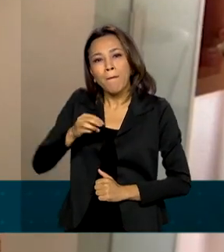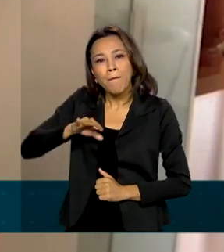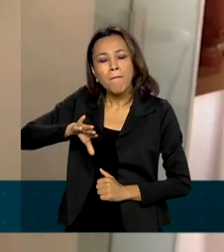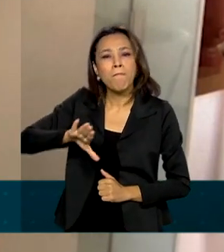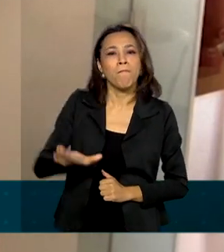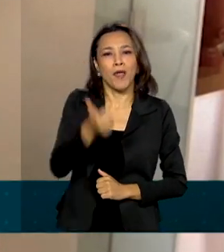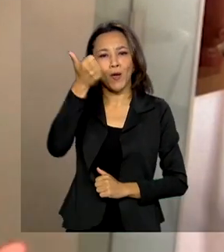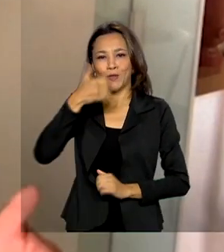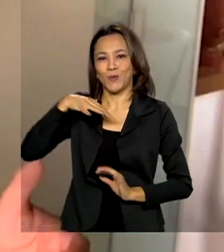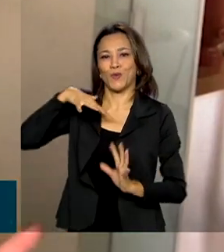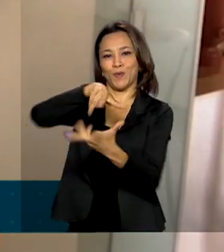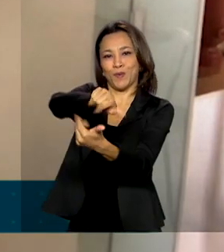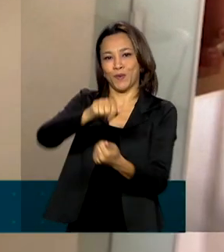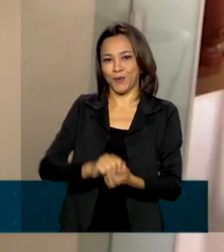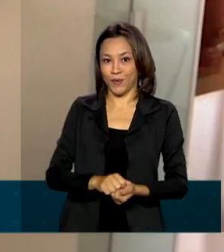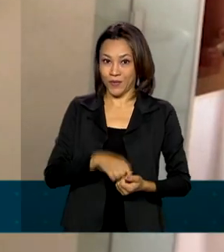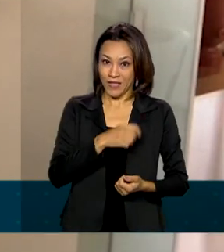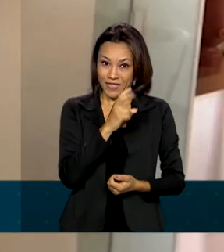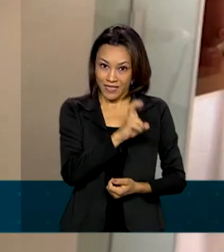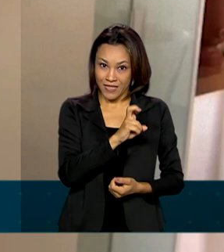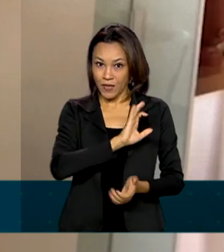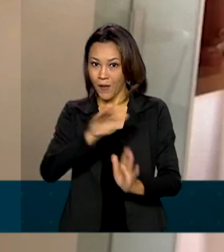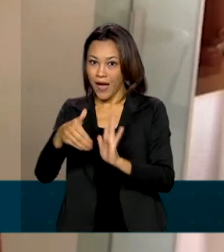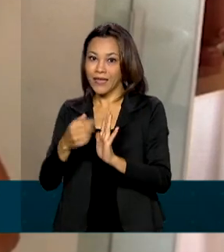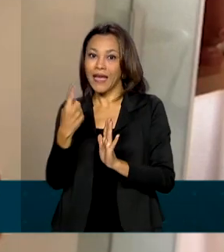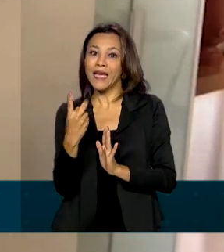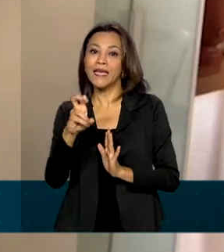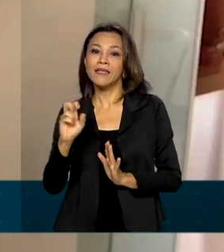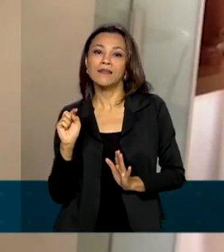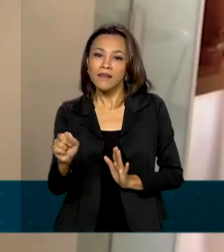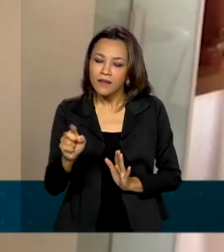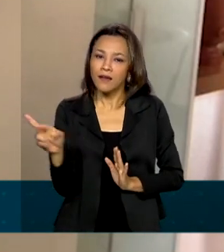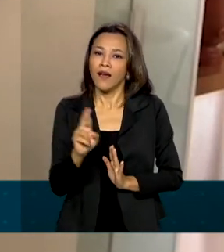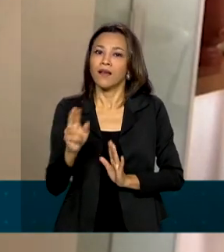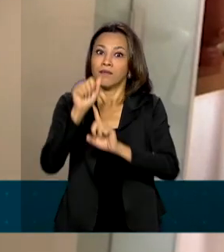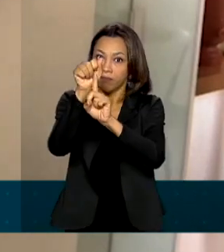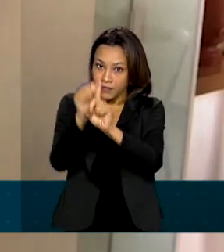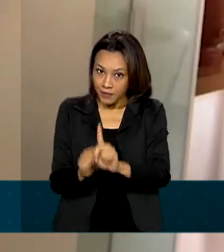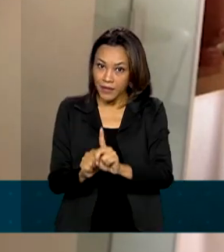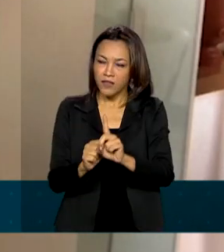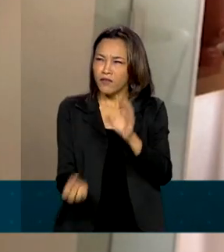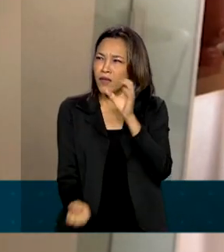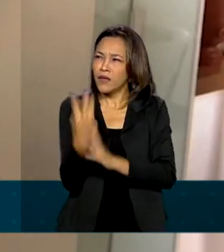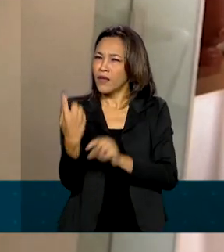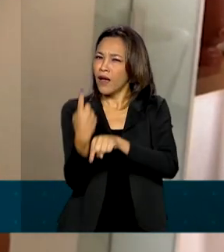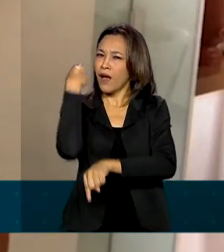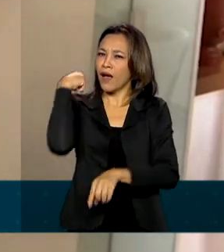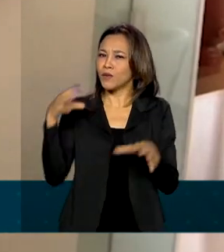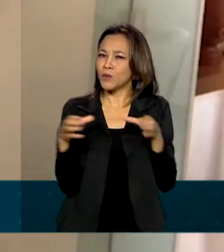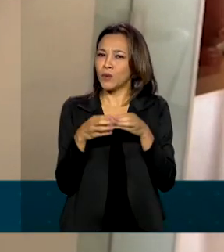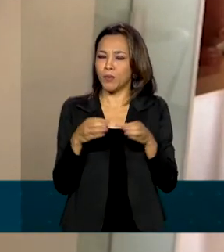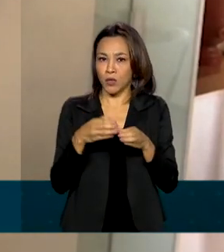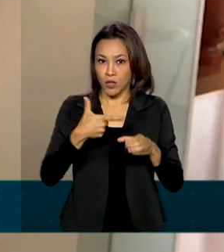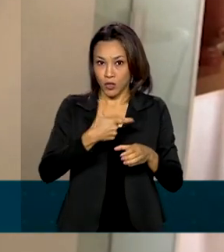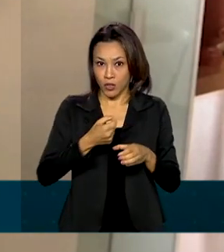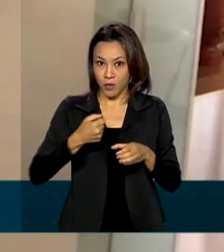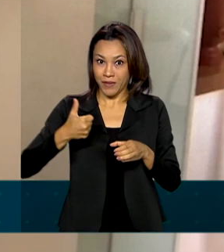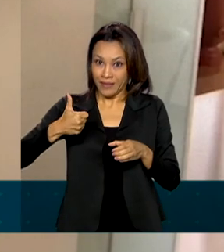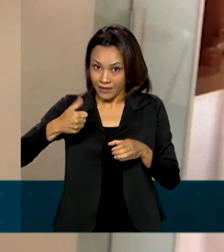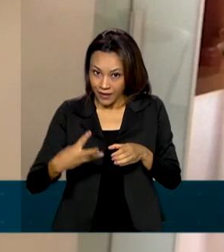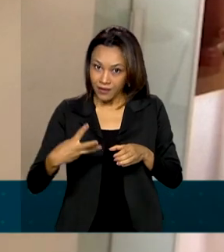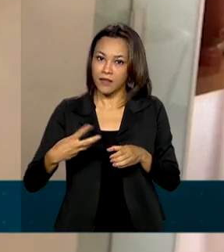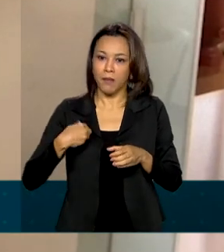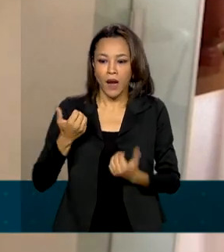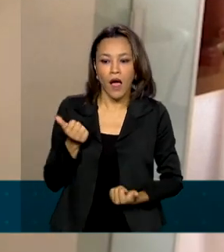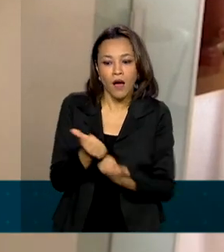recebem entre 5 e 15 mil reais por mês. A categoria foi criada em 2013 para patrocinar atletas